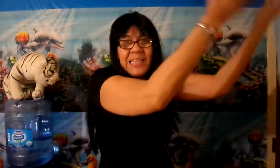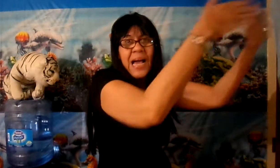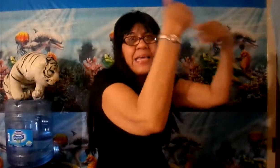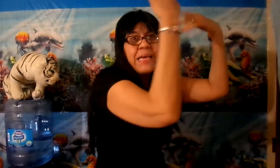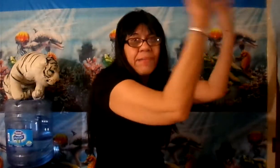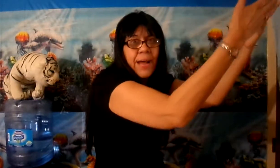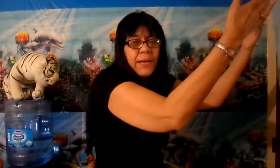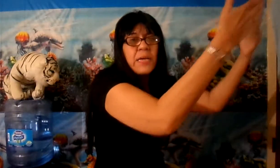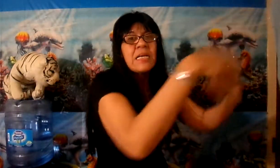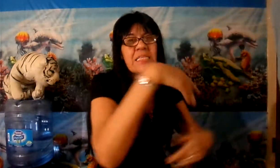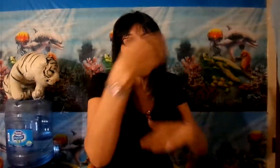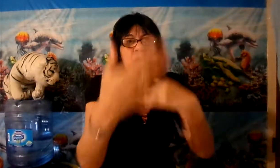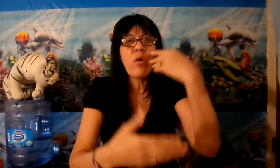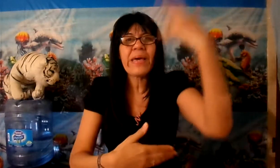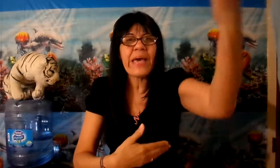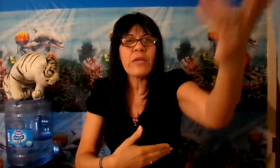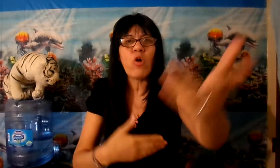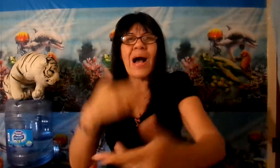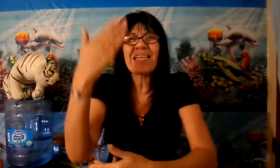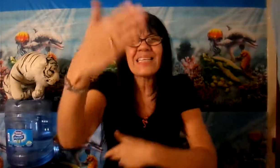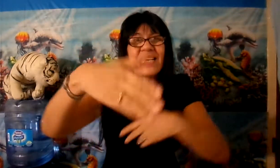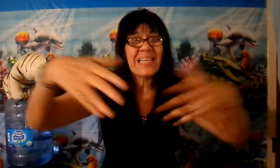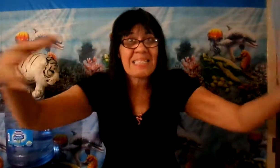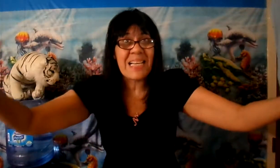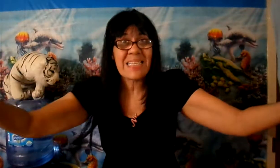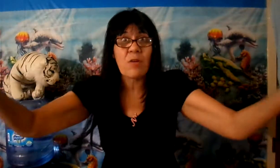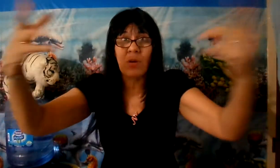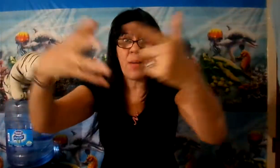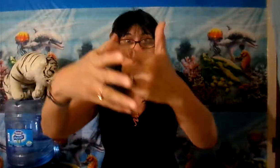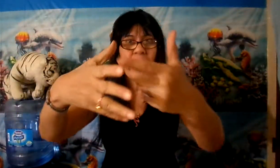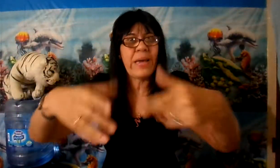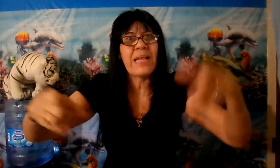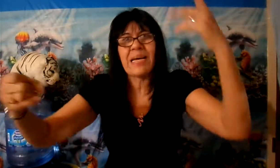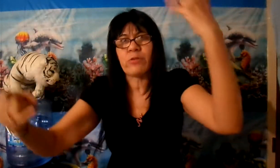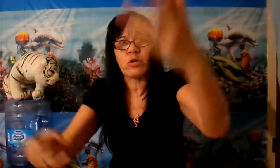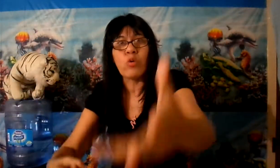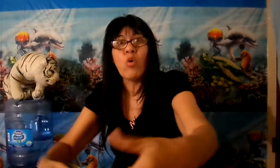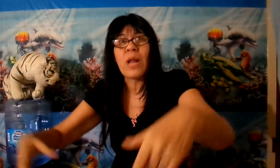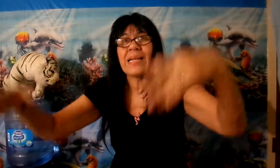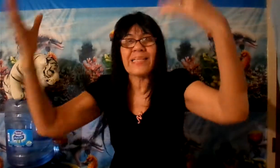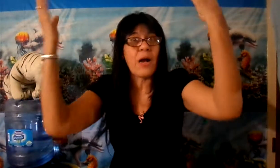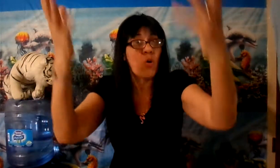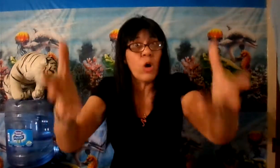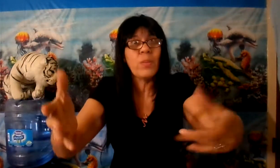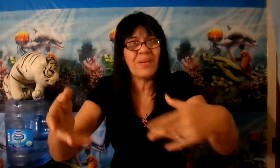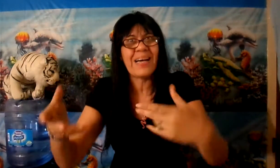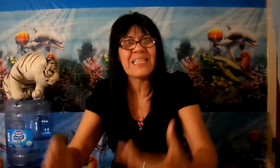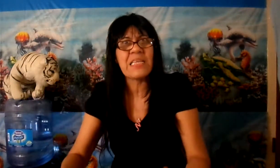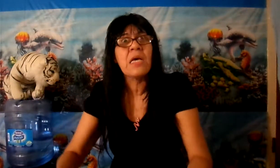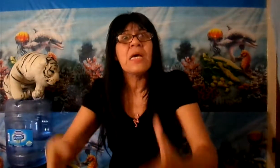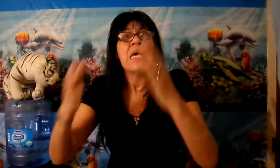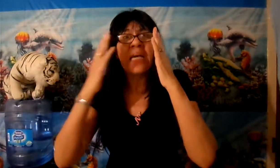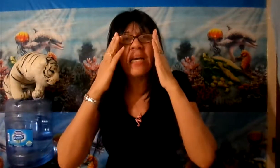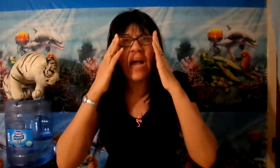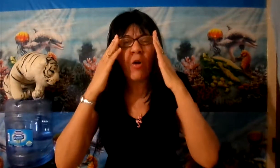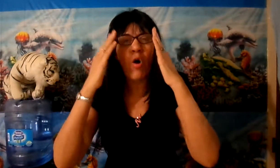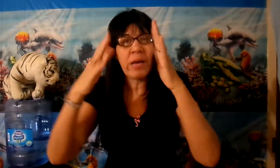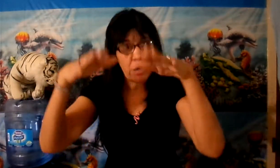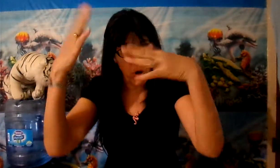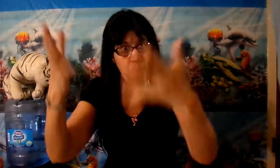en Irak, sabemos que ellos hacen y deshacen con las mujeres, las torturas, le dan golpes, ¿verdad que sí? Y las cogen como,